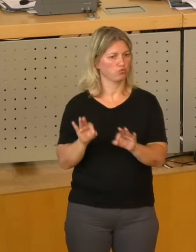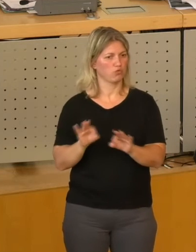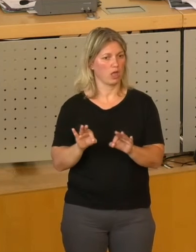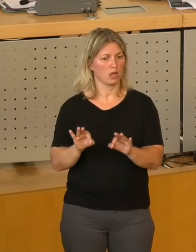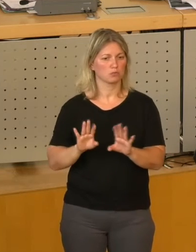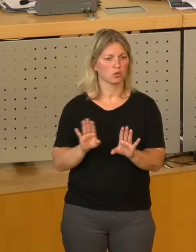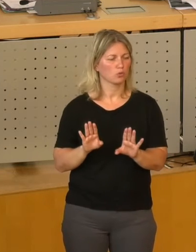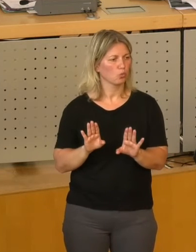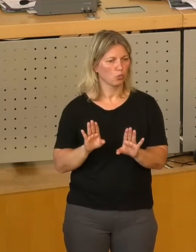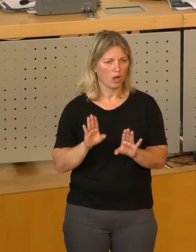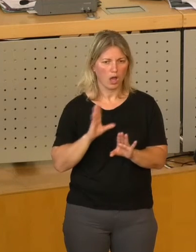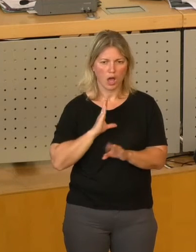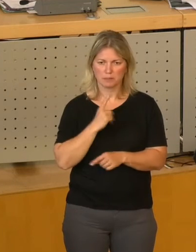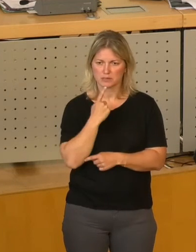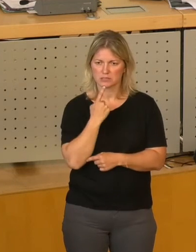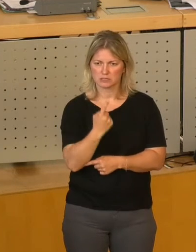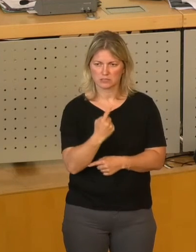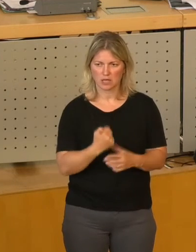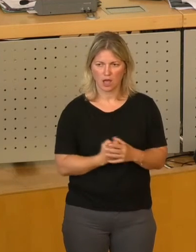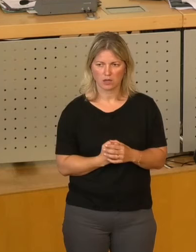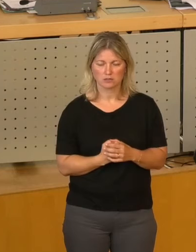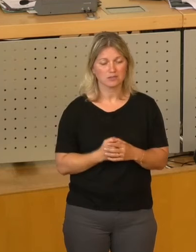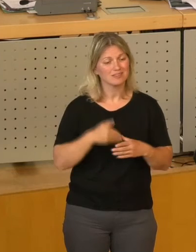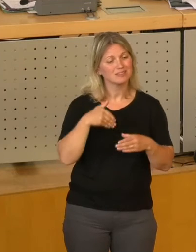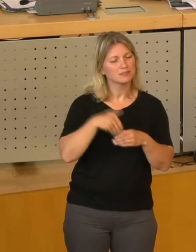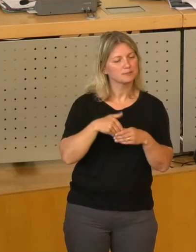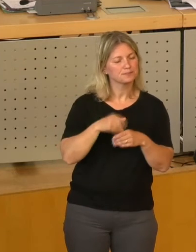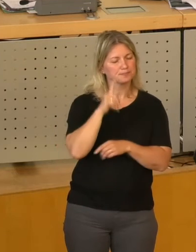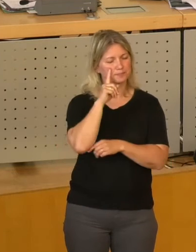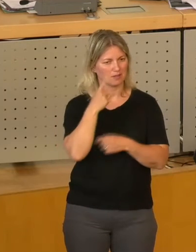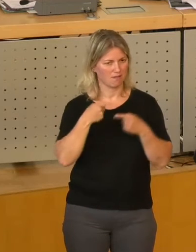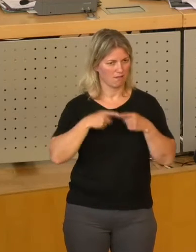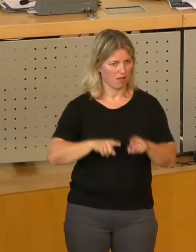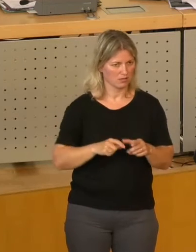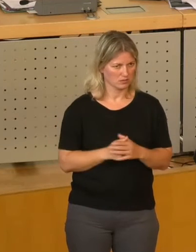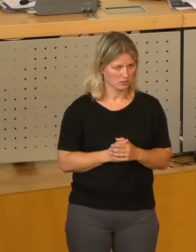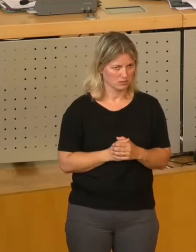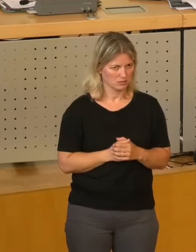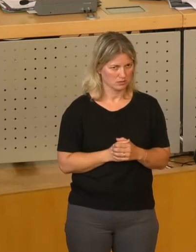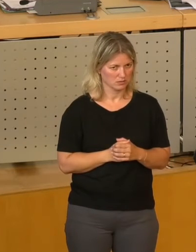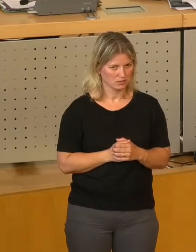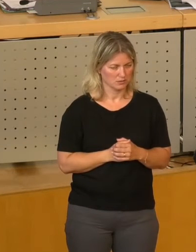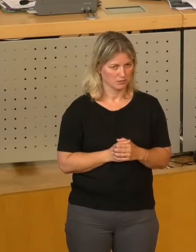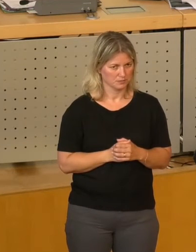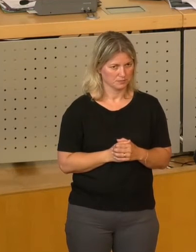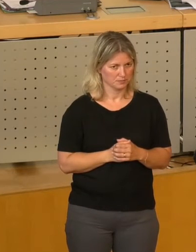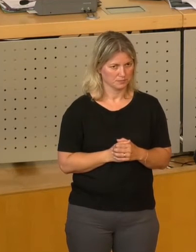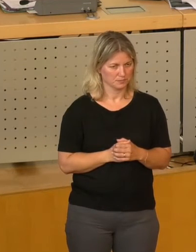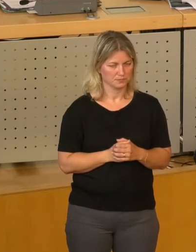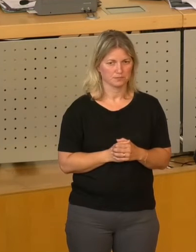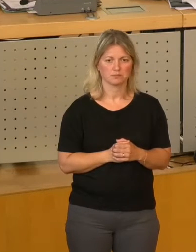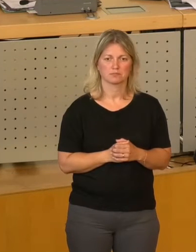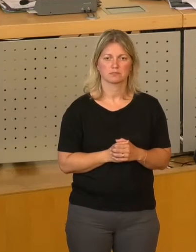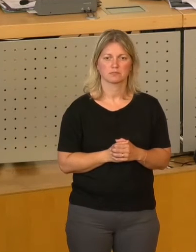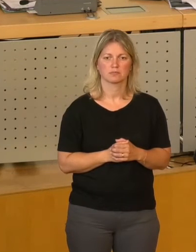behauptet. Es geht um etwas anderes. Es ist völlig egal, ob wir